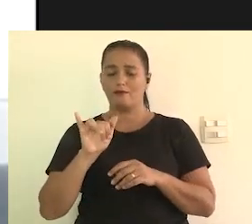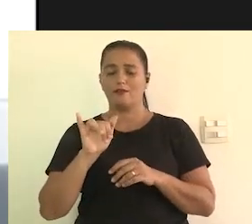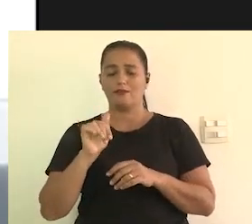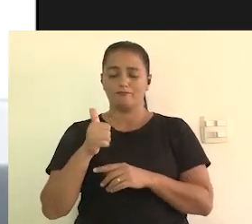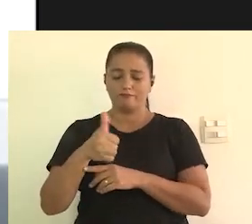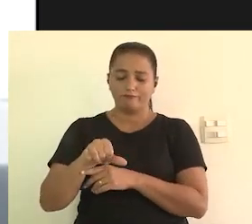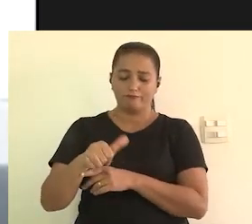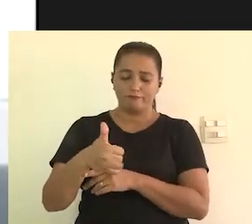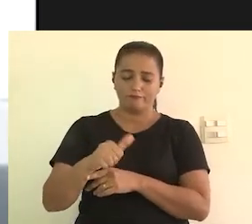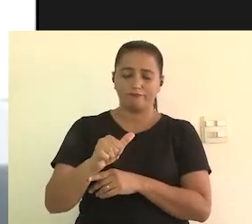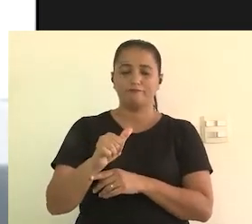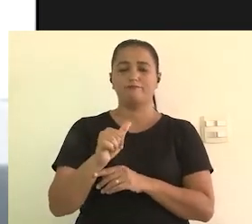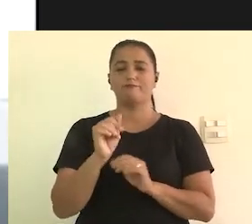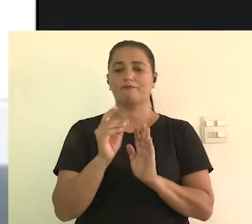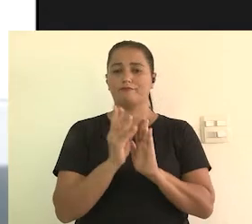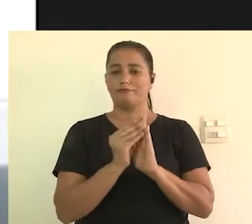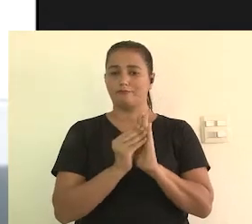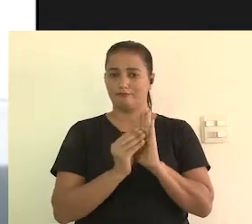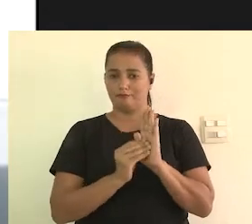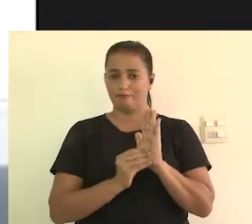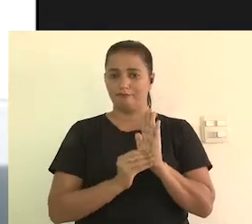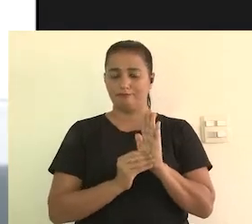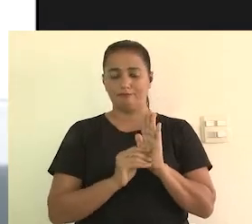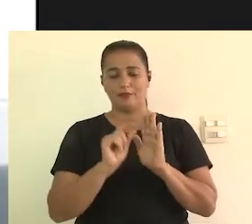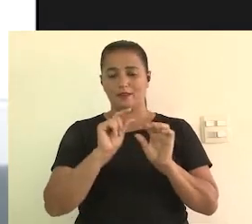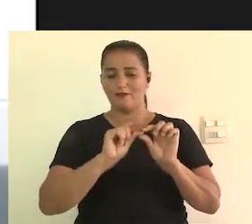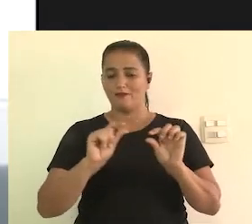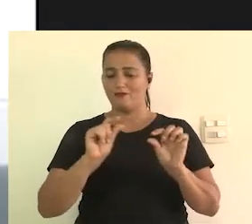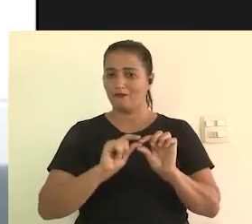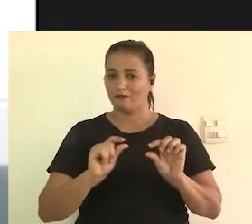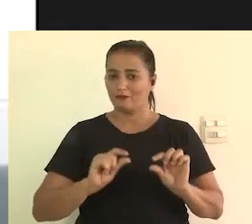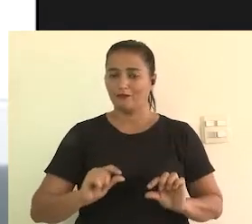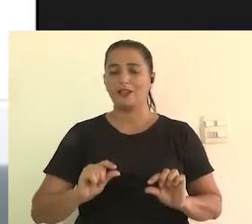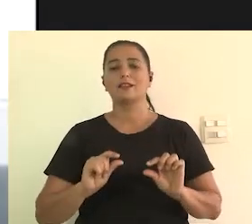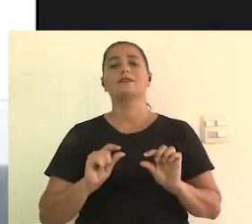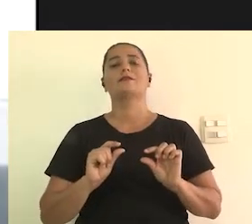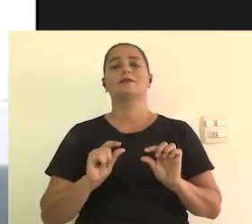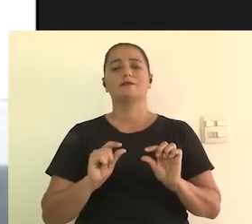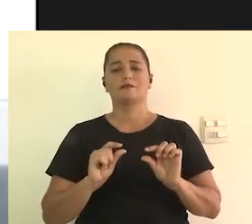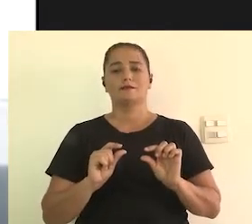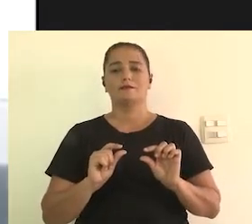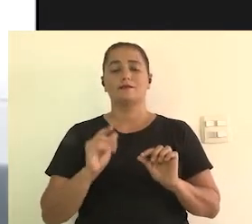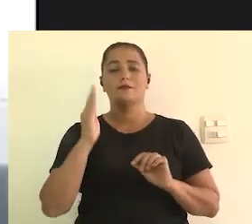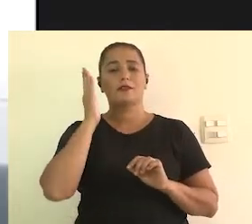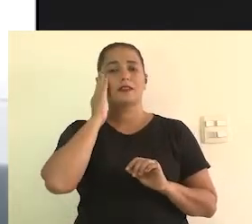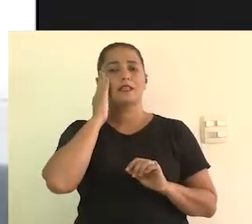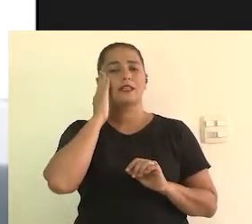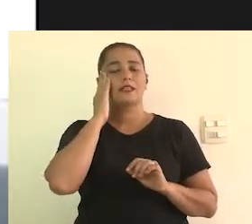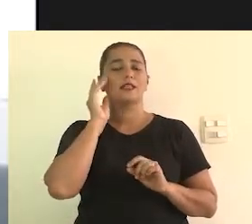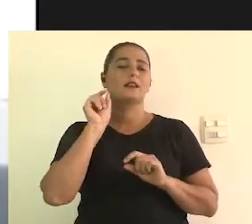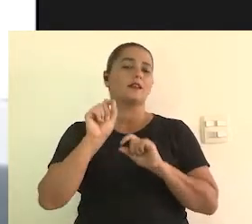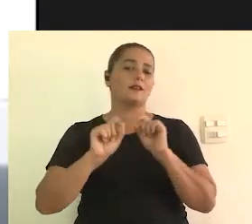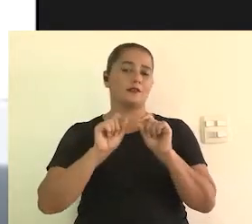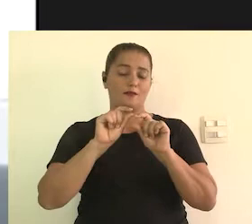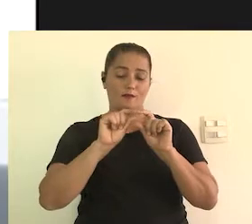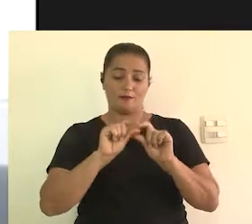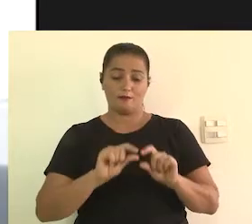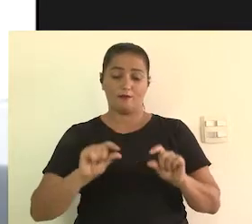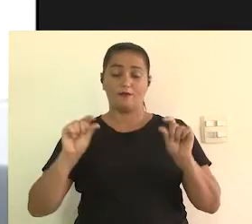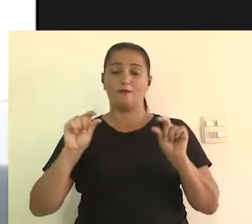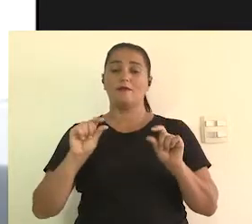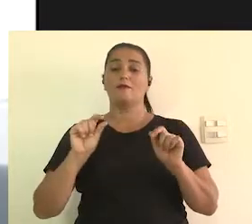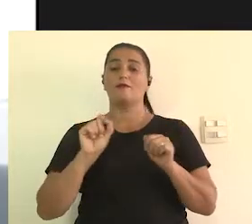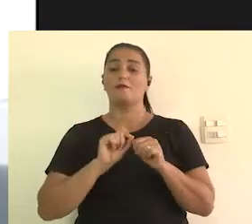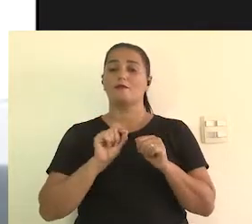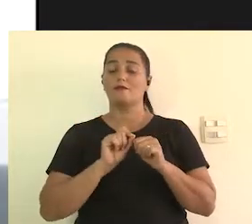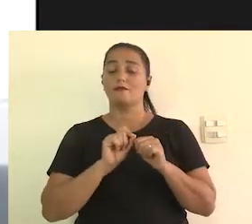cego quanto baixa visão, e ele vai revisar esse roteiro, ele vai analisar frase por frase